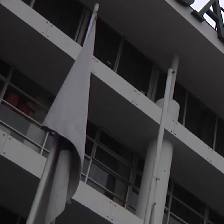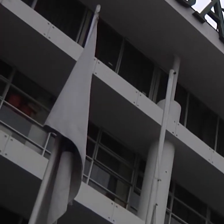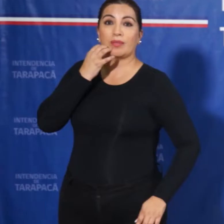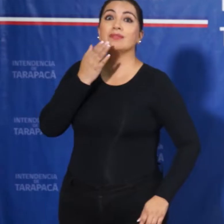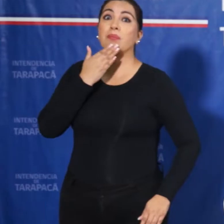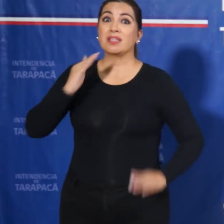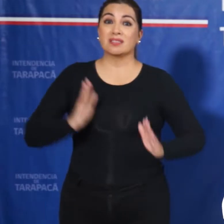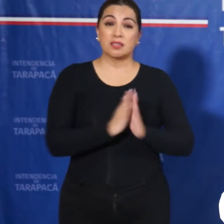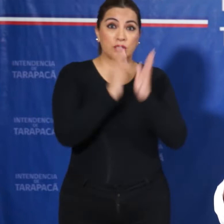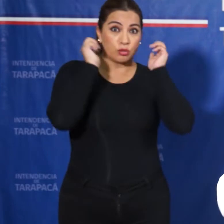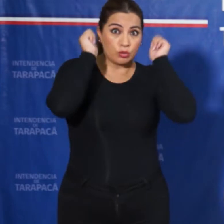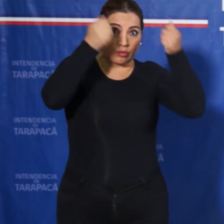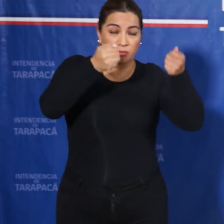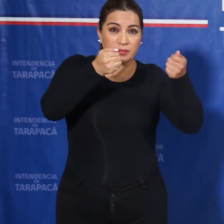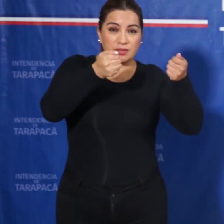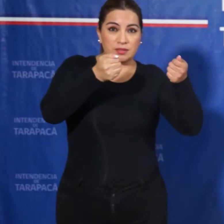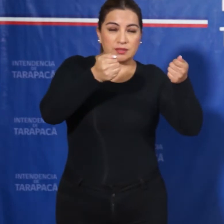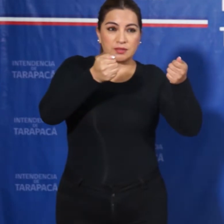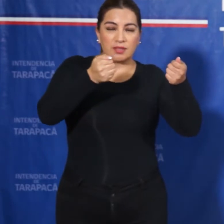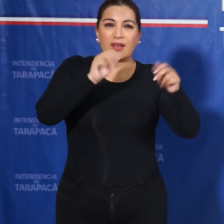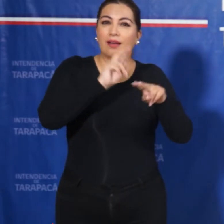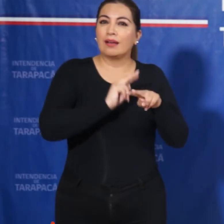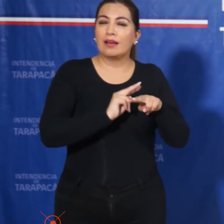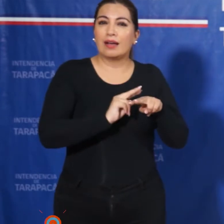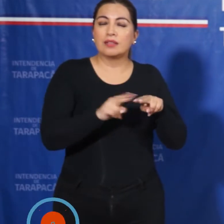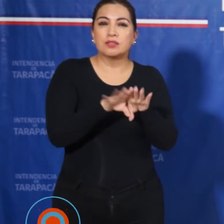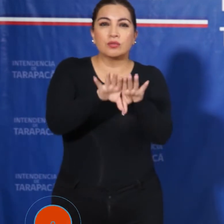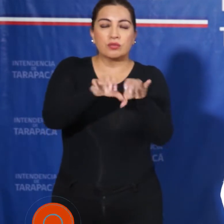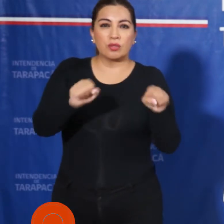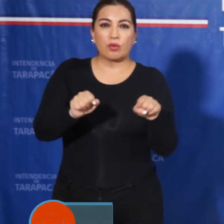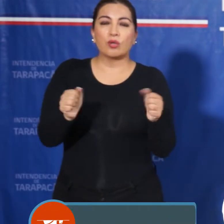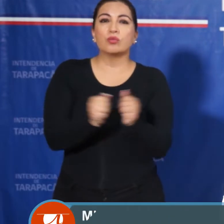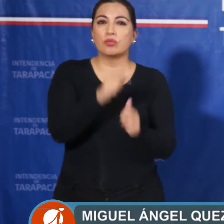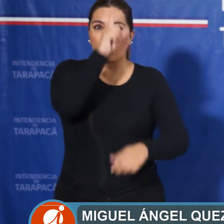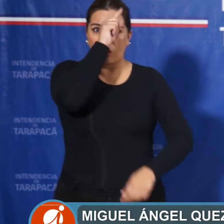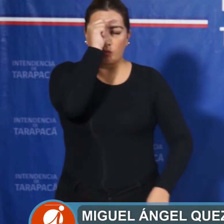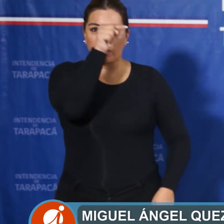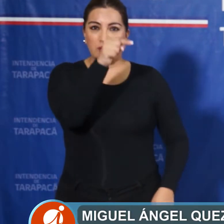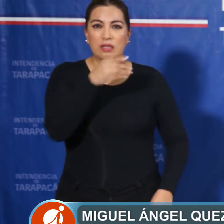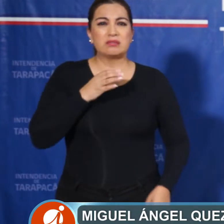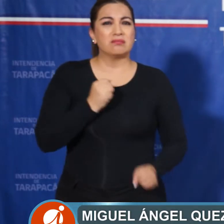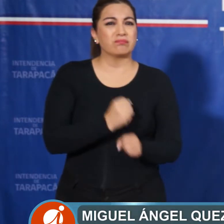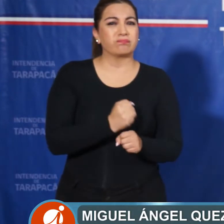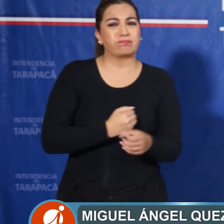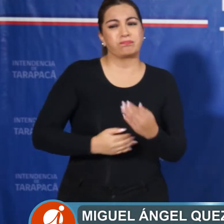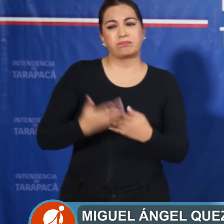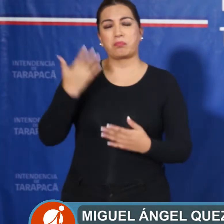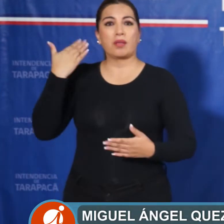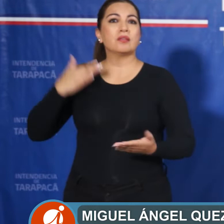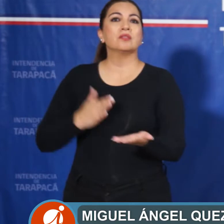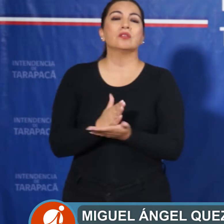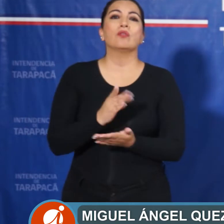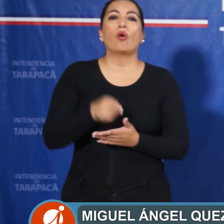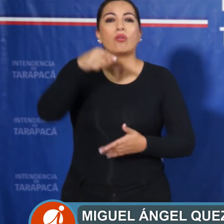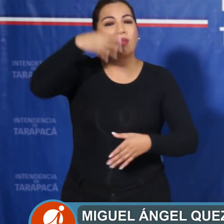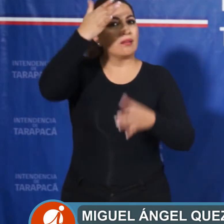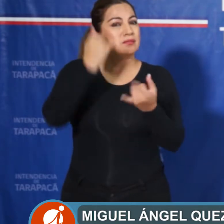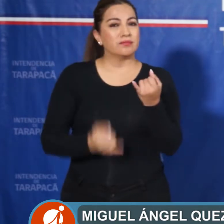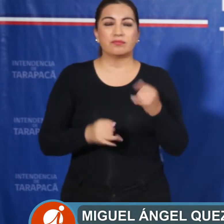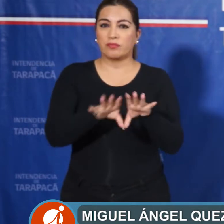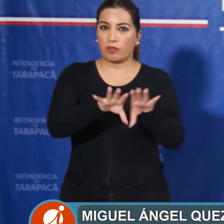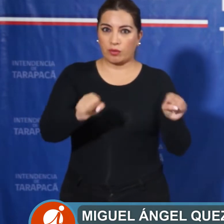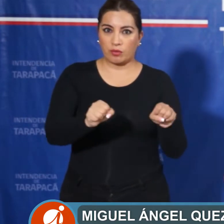La Santo Tomás, por ejemplo, llevó a cabo un convenio con el hospital que lo venían trabajando hace mucho tiempo y hoy día lo terminaron de concretar.